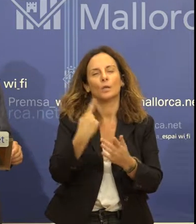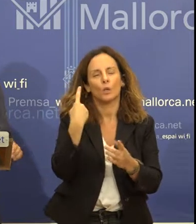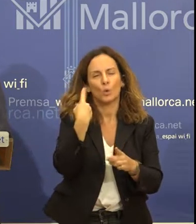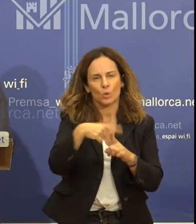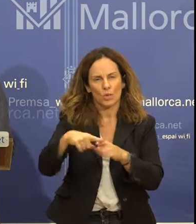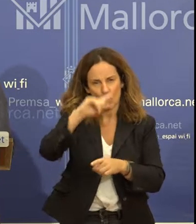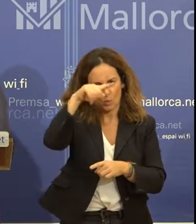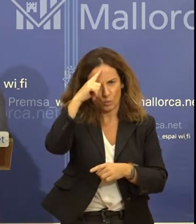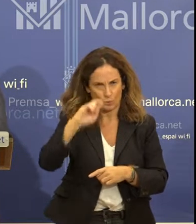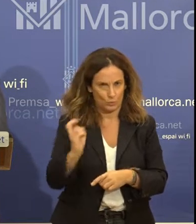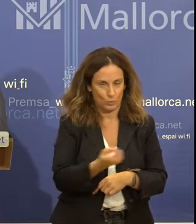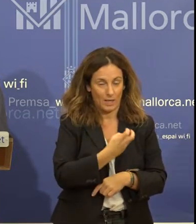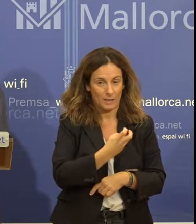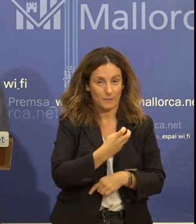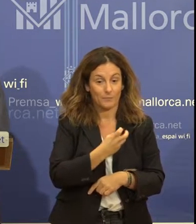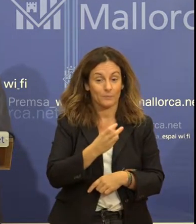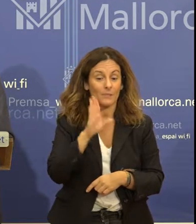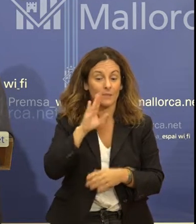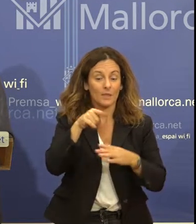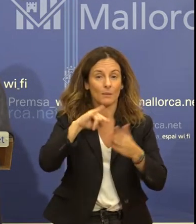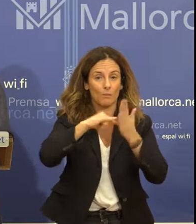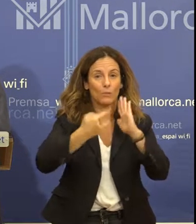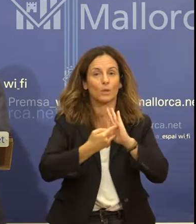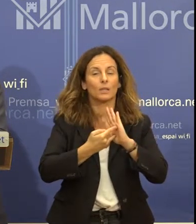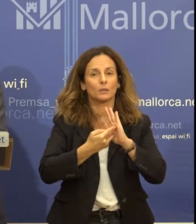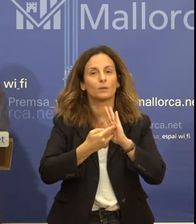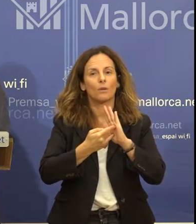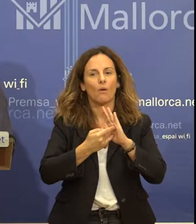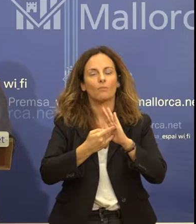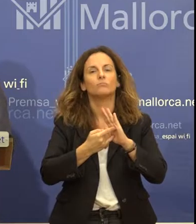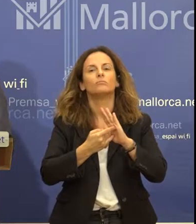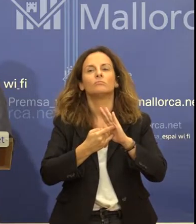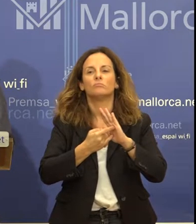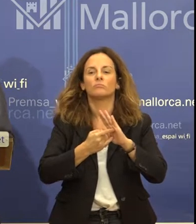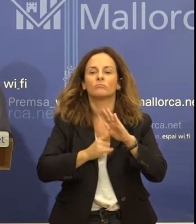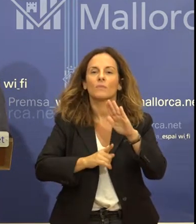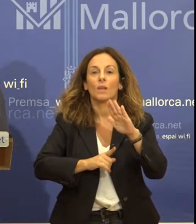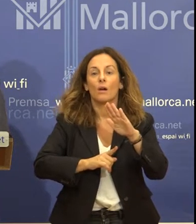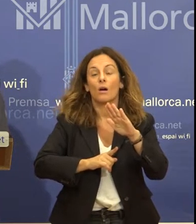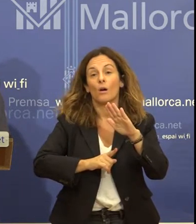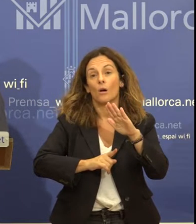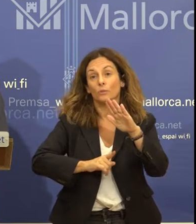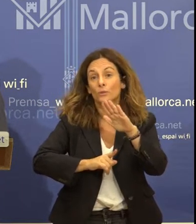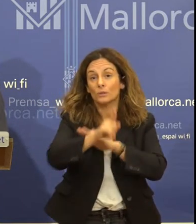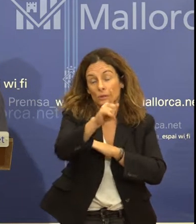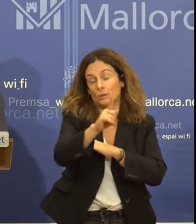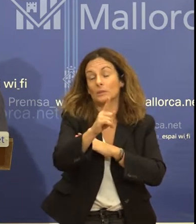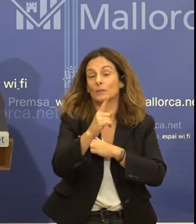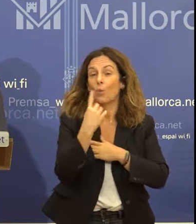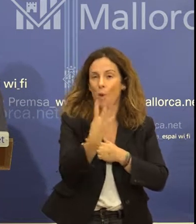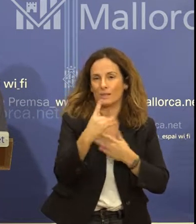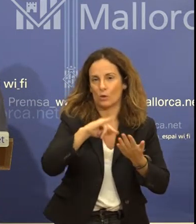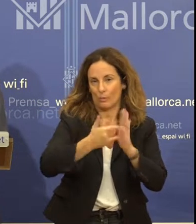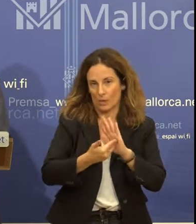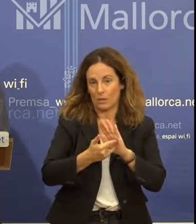Aquest projecte es desenvoluparà en quatre microprojectes que s'aniran desenvolupant